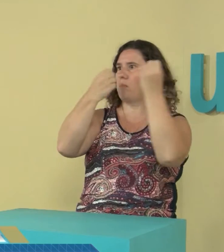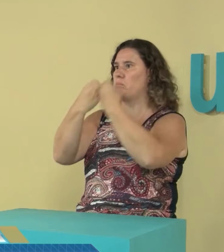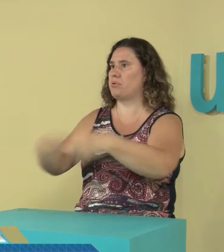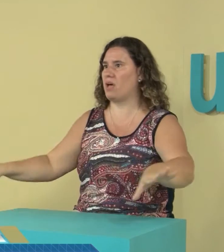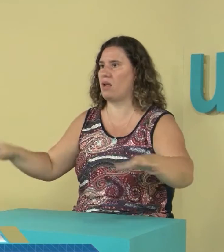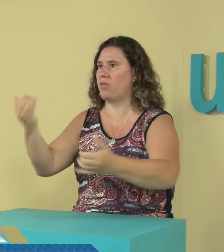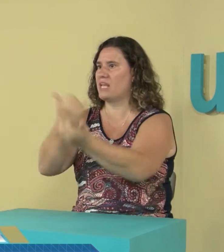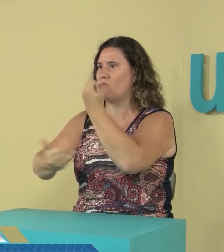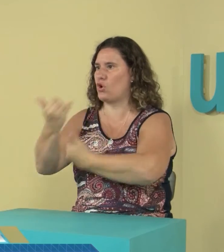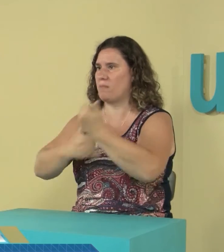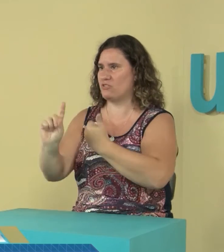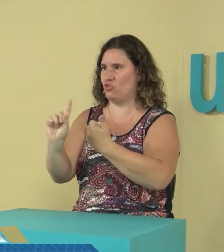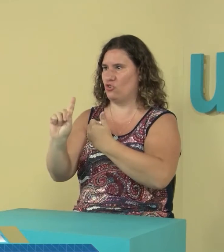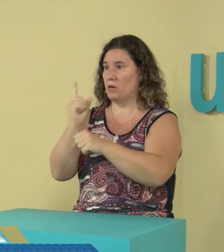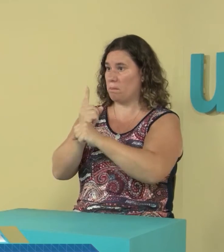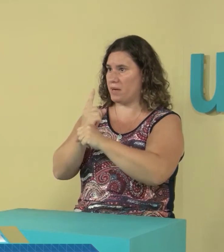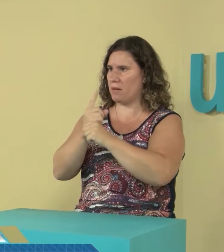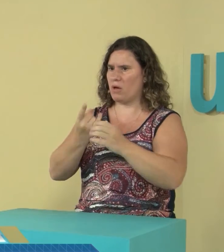intérprete y de la obra y no pierdan información.